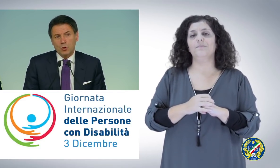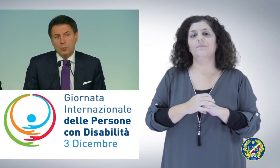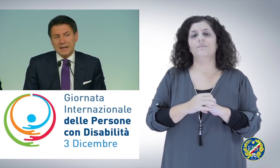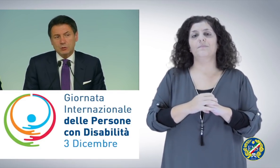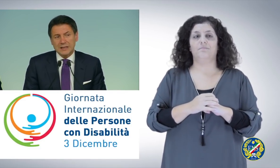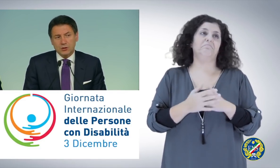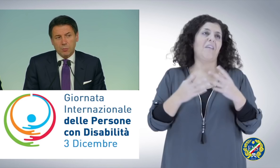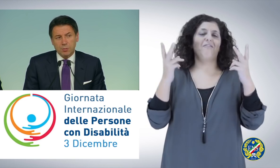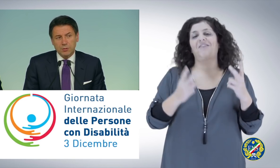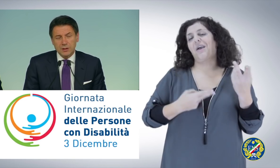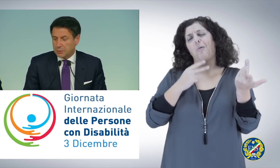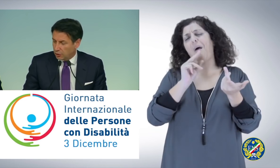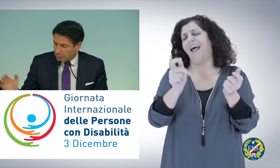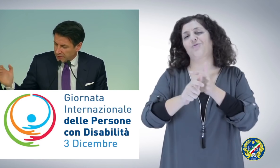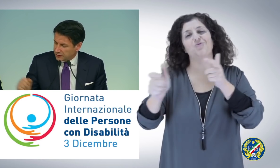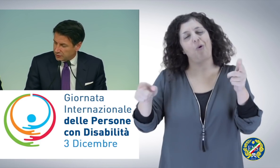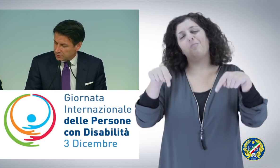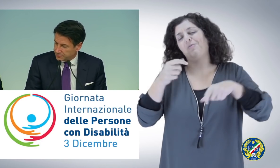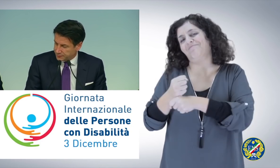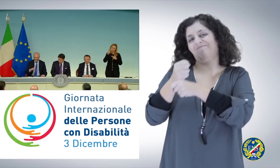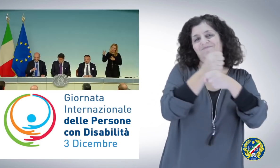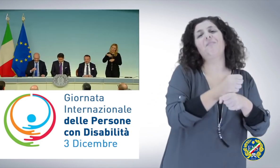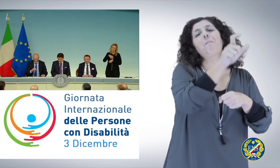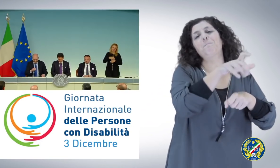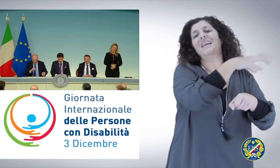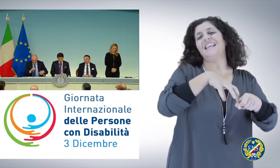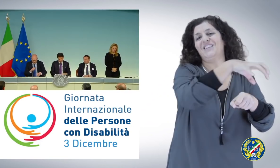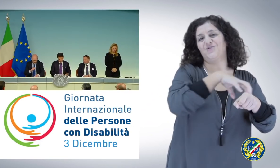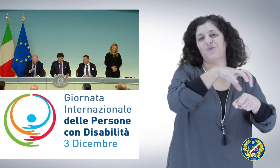Ho parlato anche troppo. La parola al Ministro. Grazie Presidente.